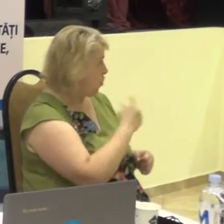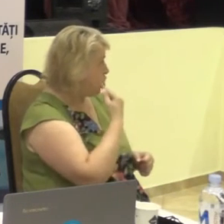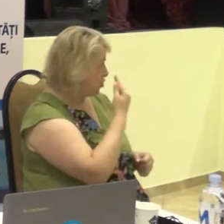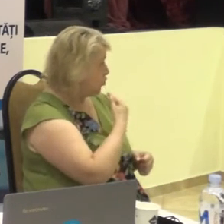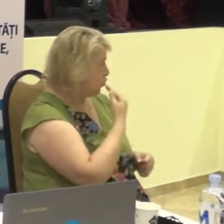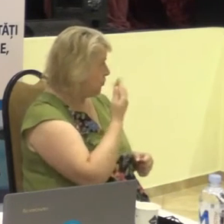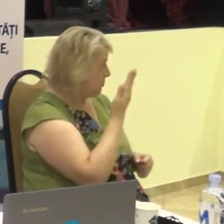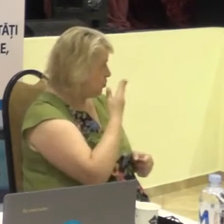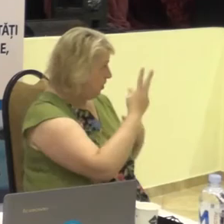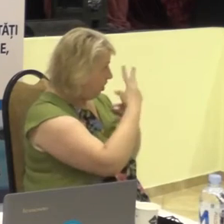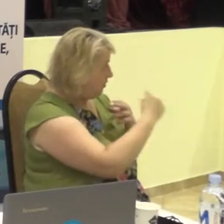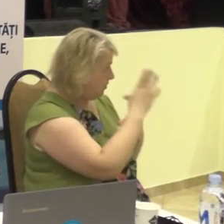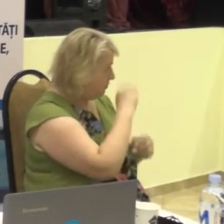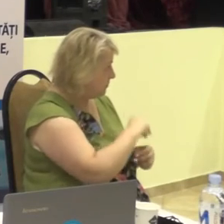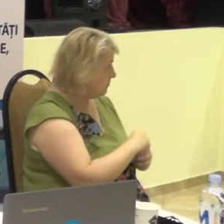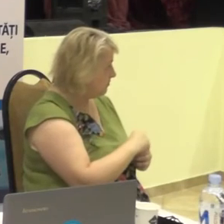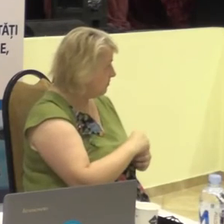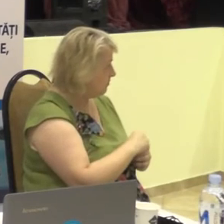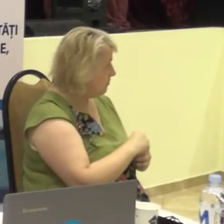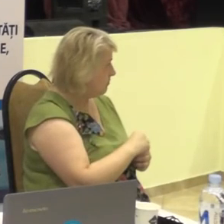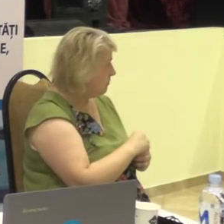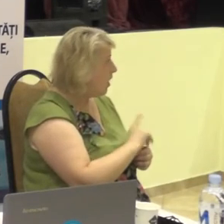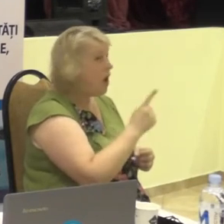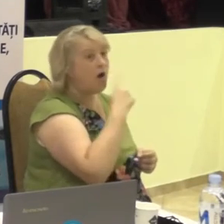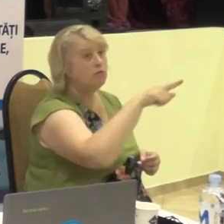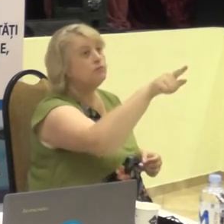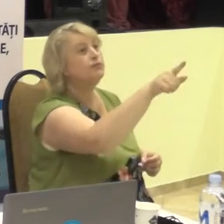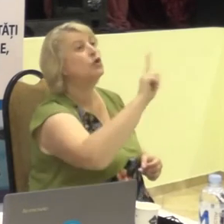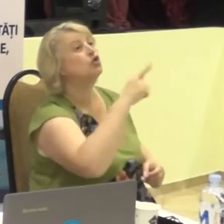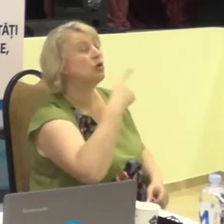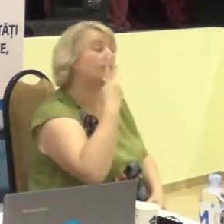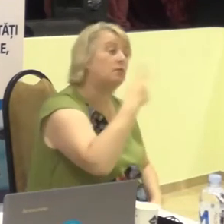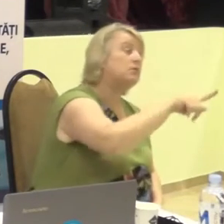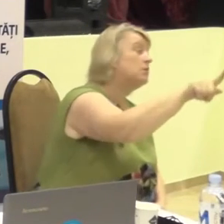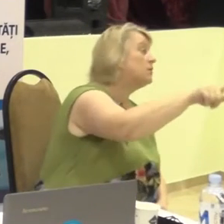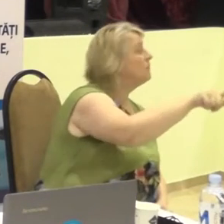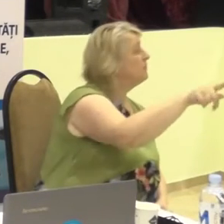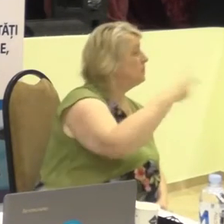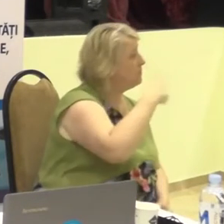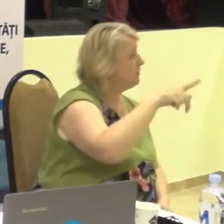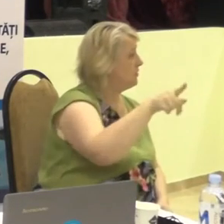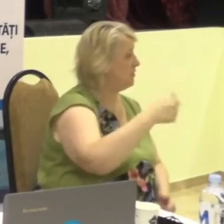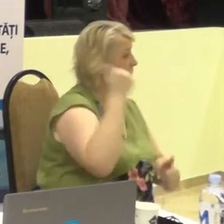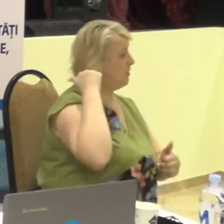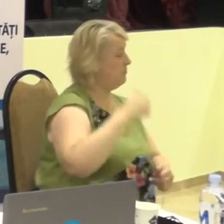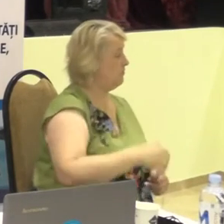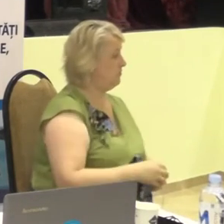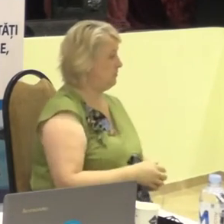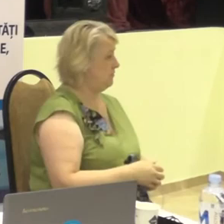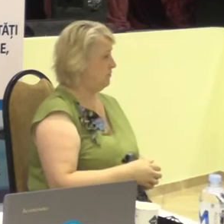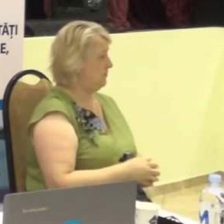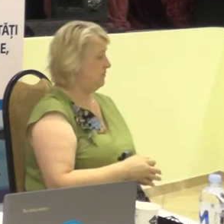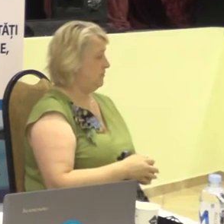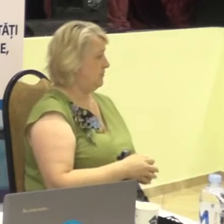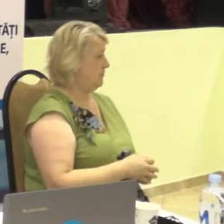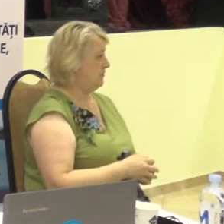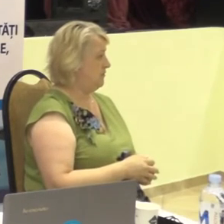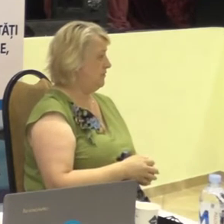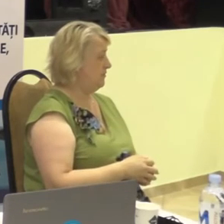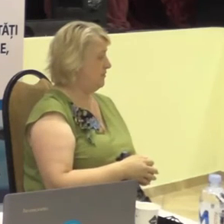băuzie. Dar ce-a spus bărbatul celor din rândul din urmă a ședinței?